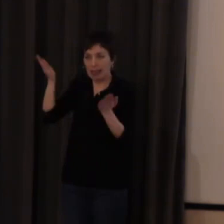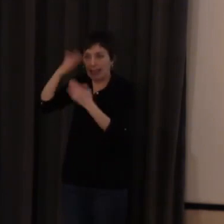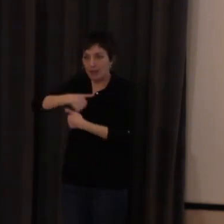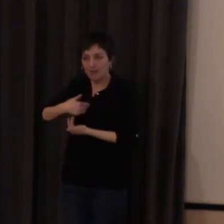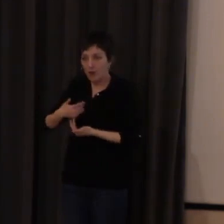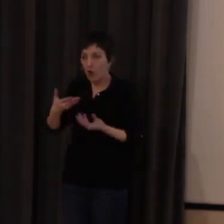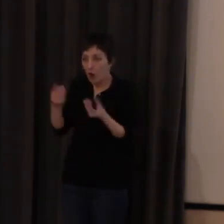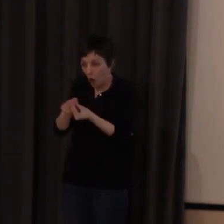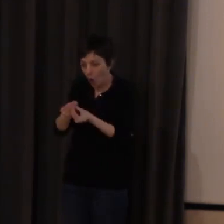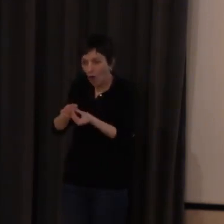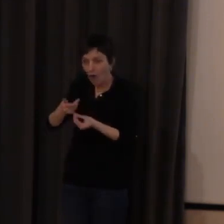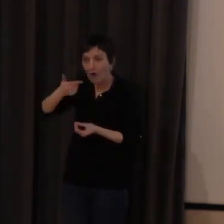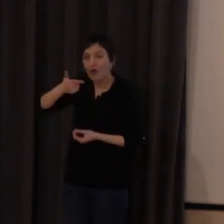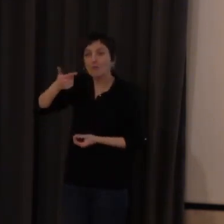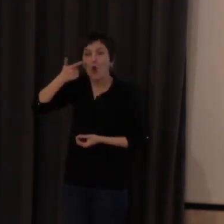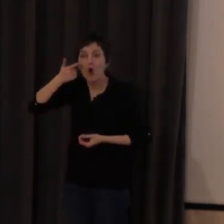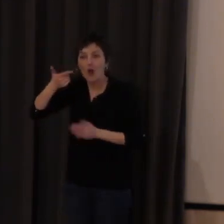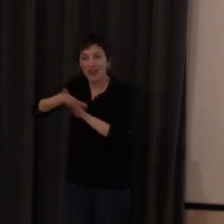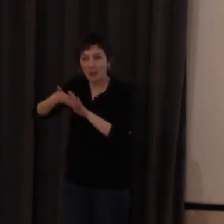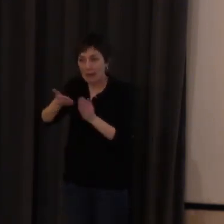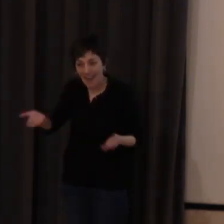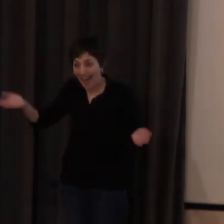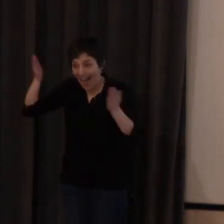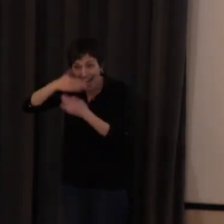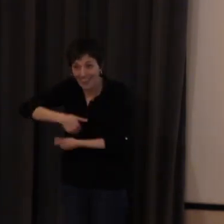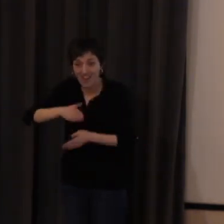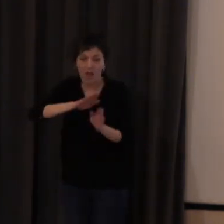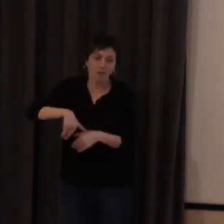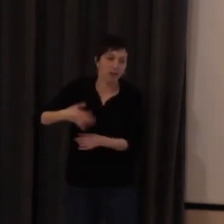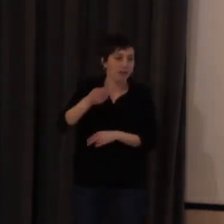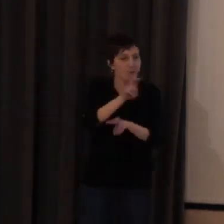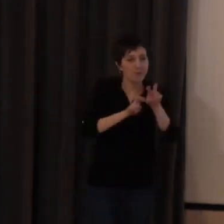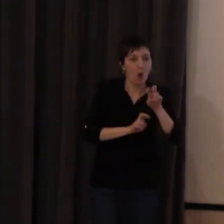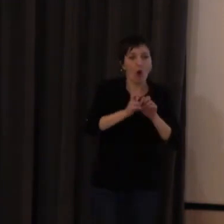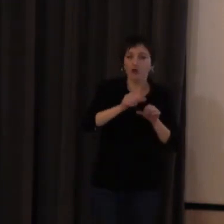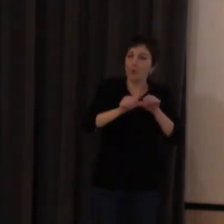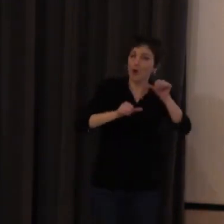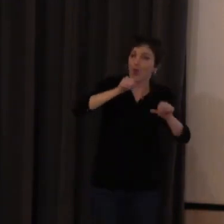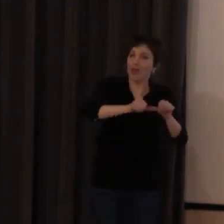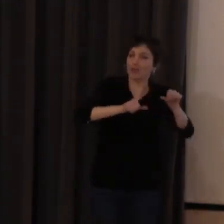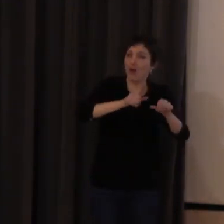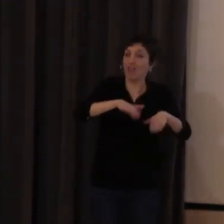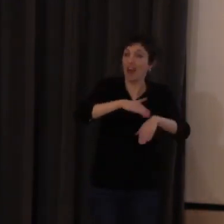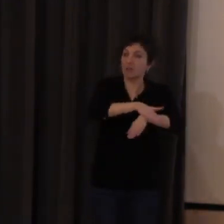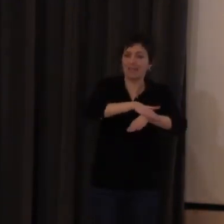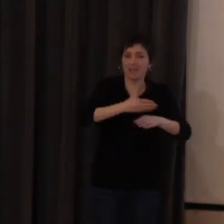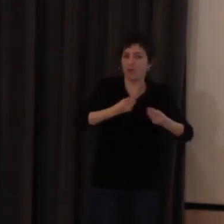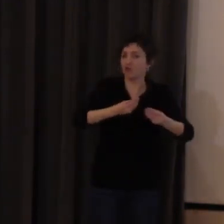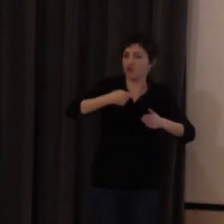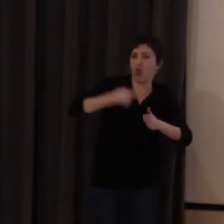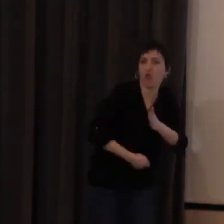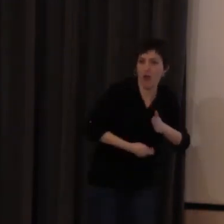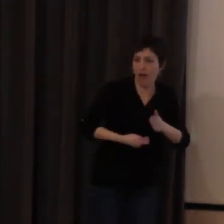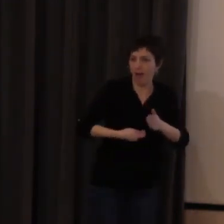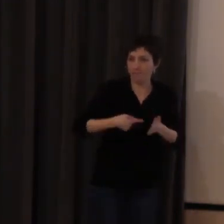estuviese habilitado y fue un problema hubo que crear otro proceso distinto pero bueno la administración es muy rígida y